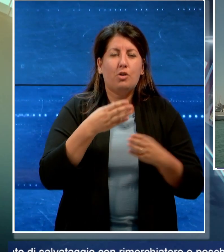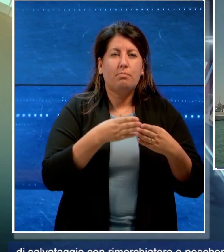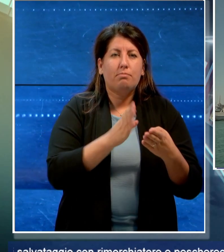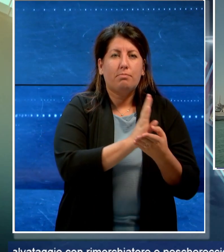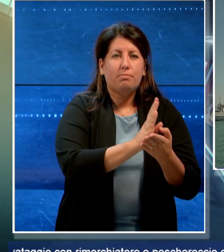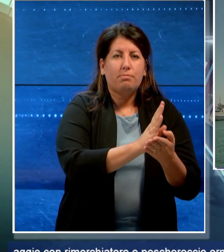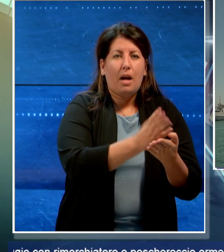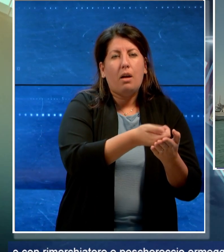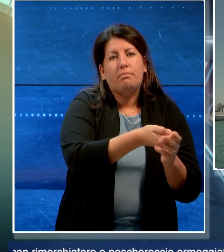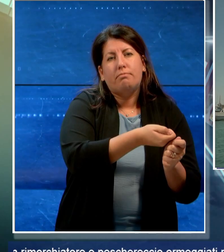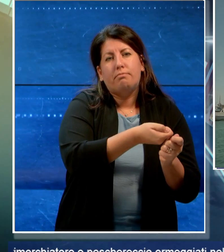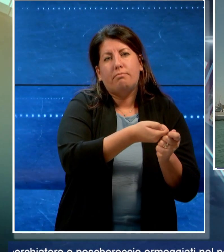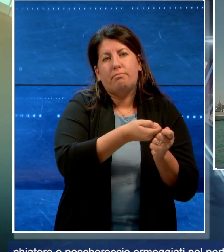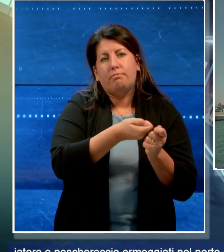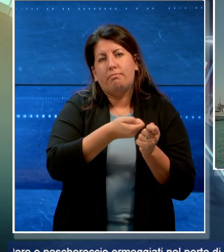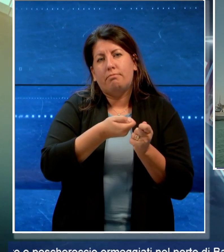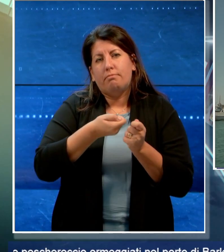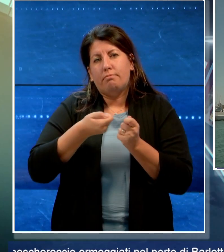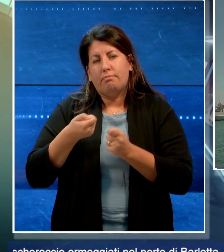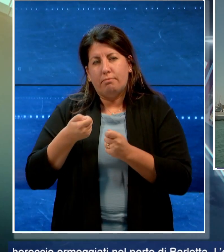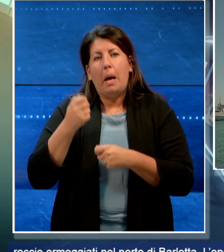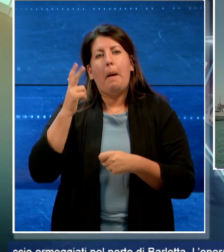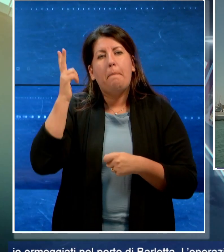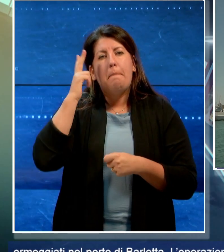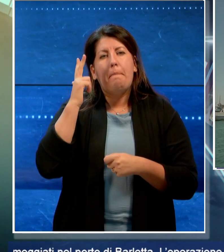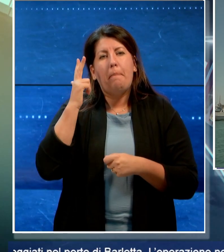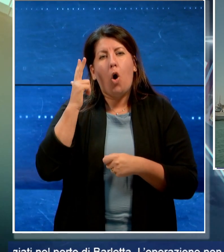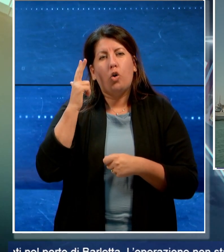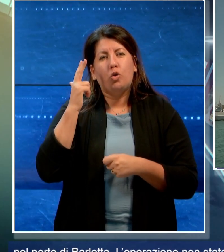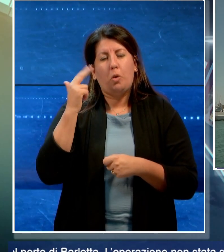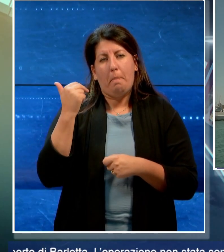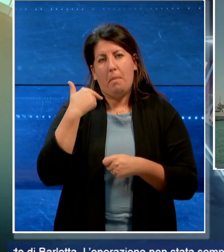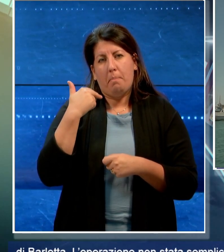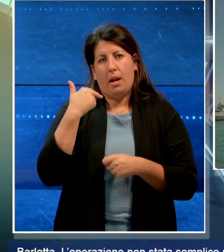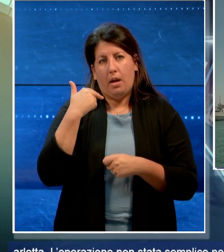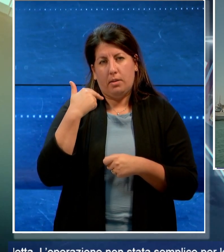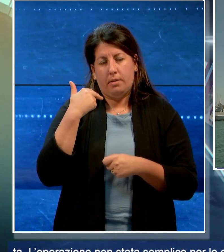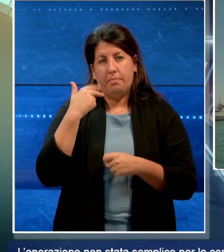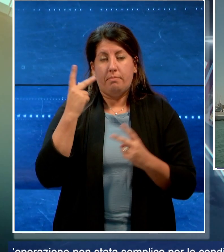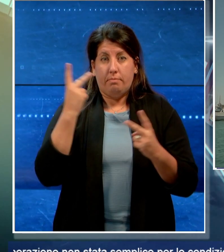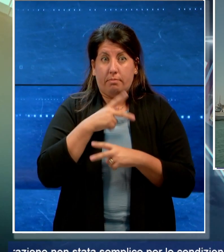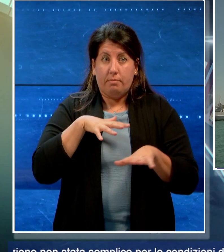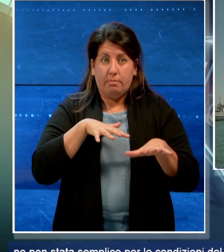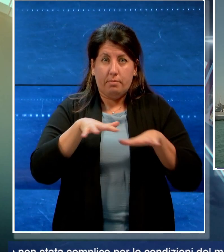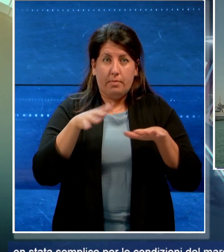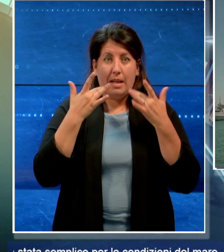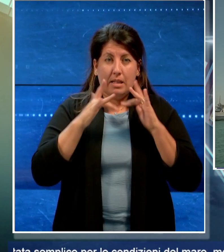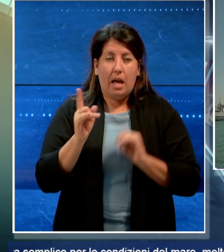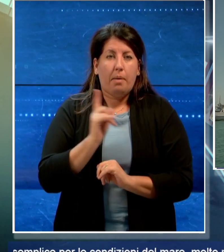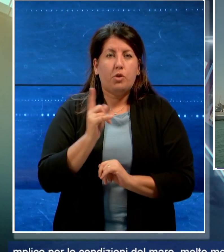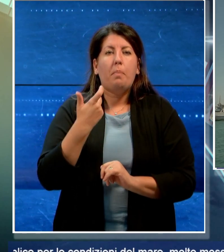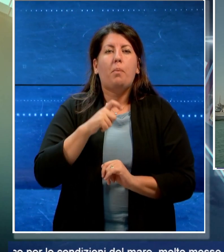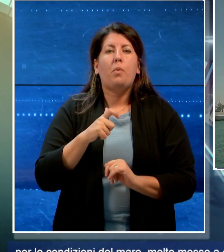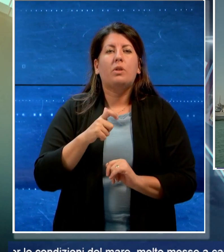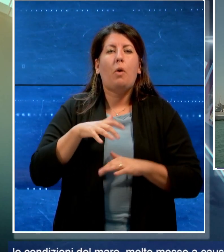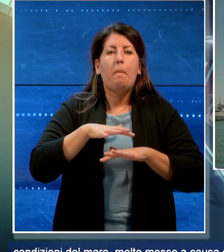peschereccio ormeggiati nel porto di Barletta. L'operazione non è stata semplice per le condizioni del mare, è molto